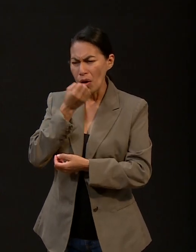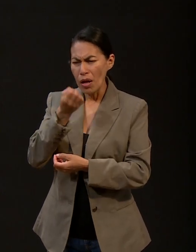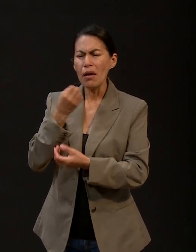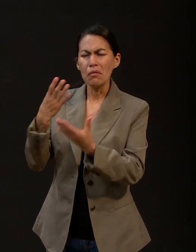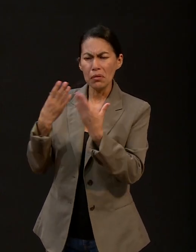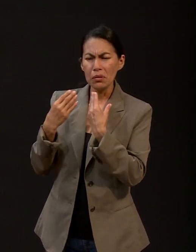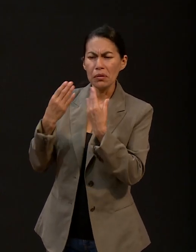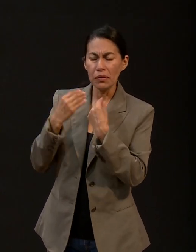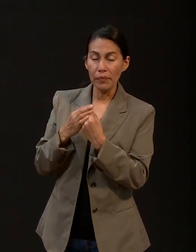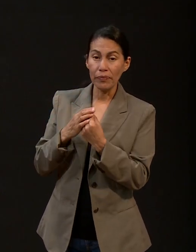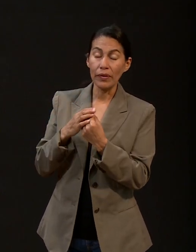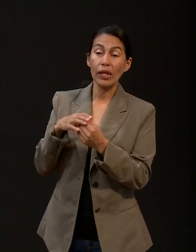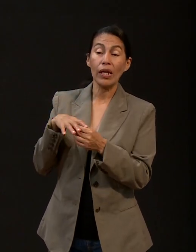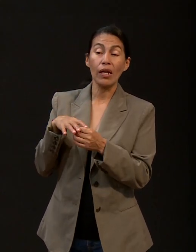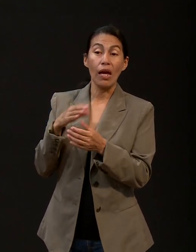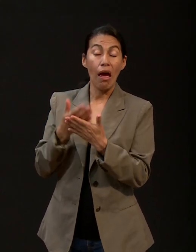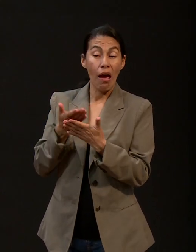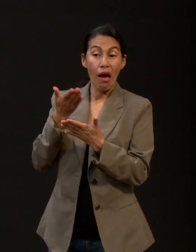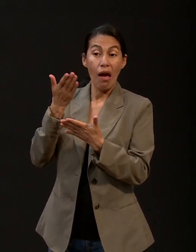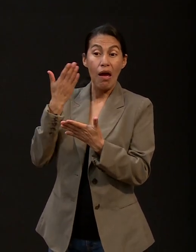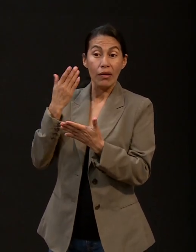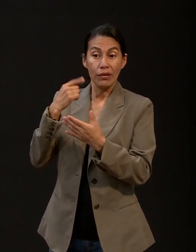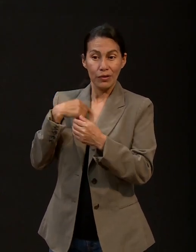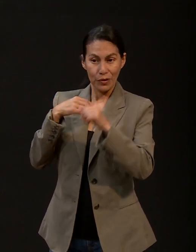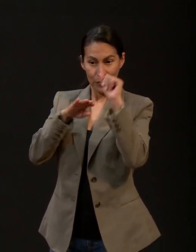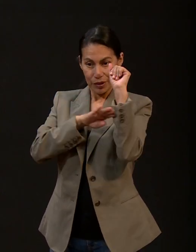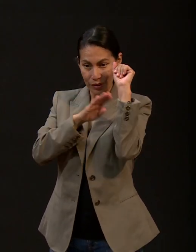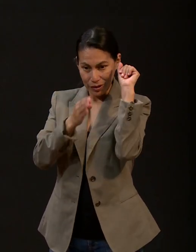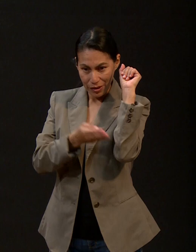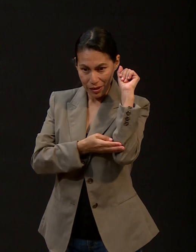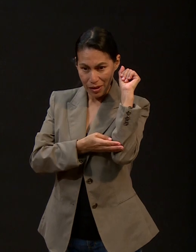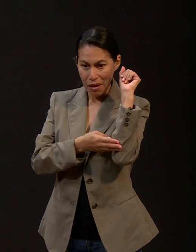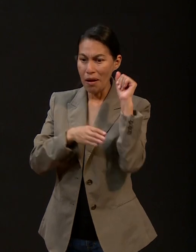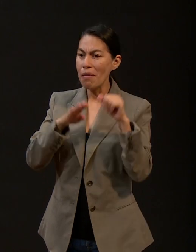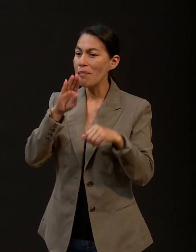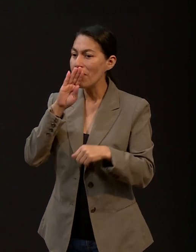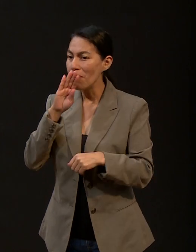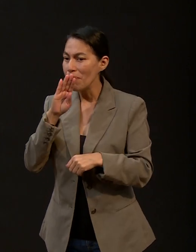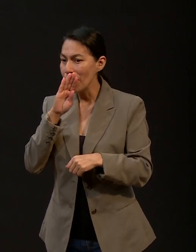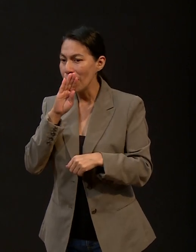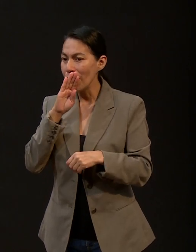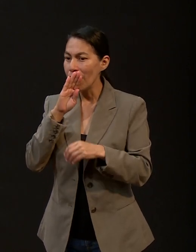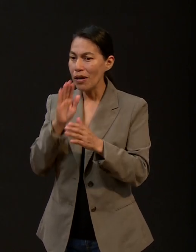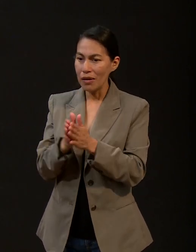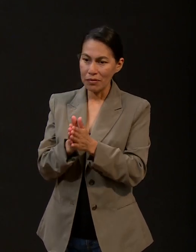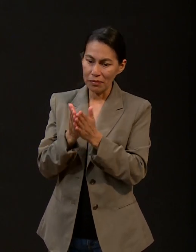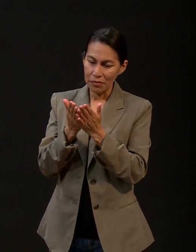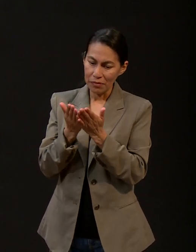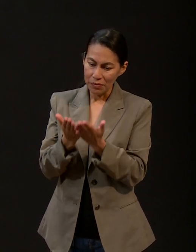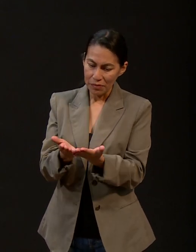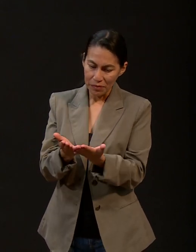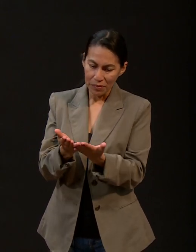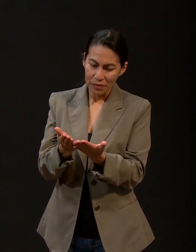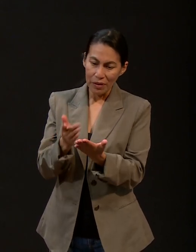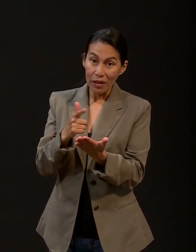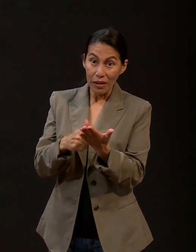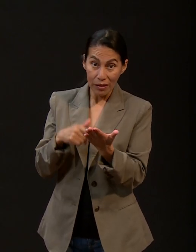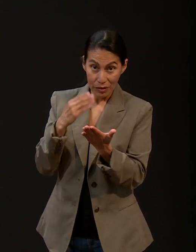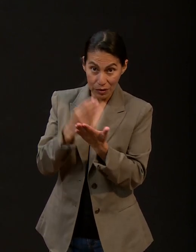Incluso desde antes que yo naciera, ella ya tenía los folletos de Escuela Sabática, los estudios y me contaba las